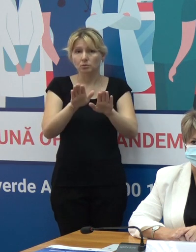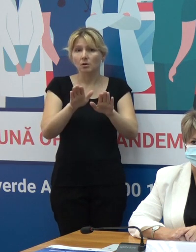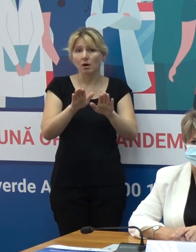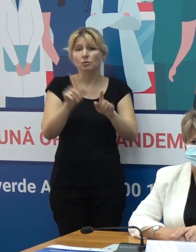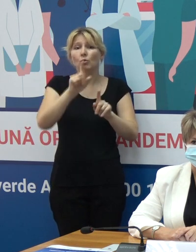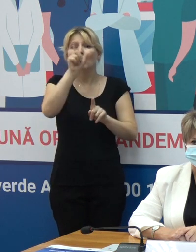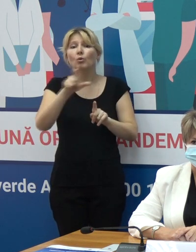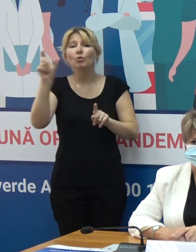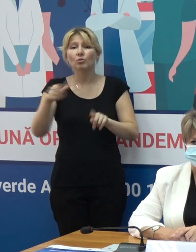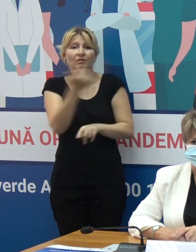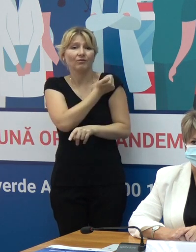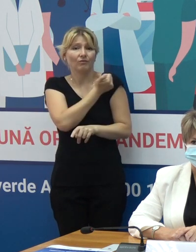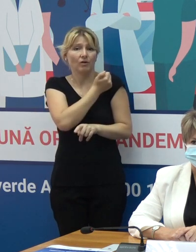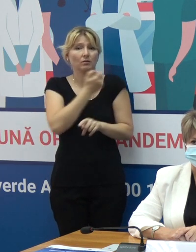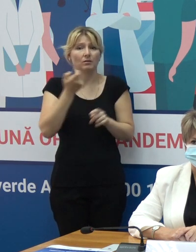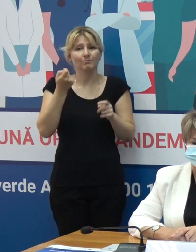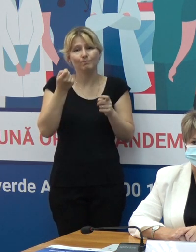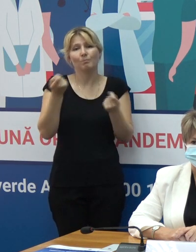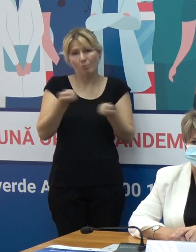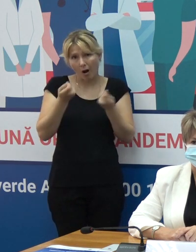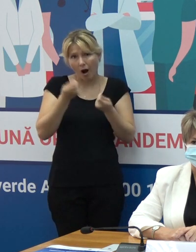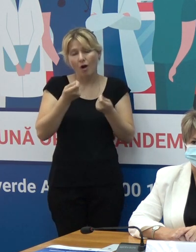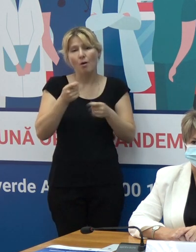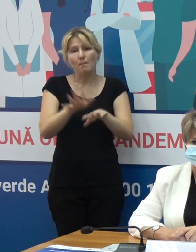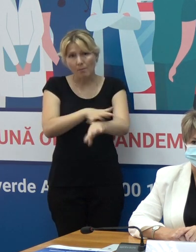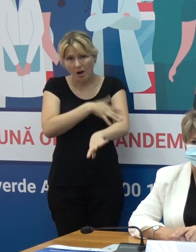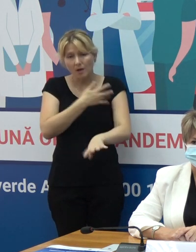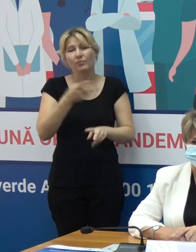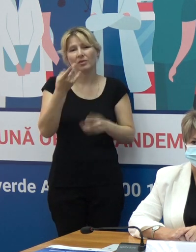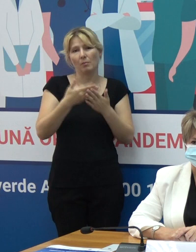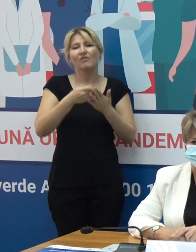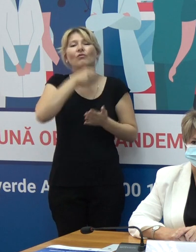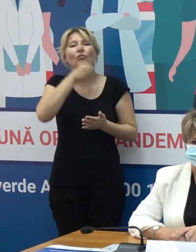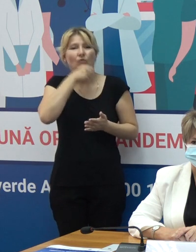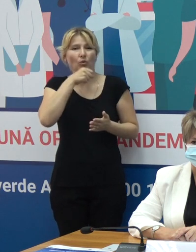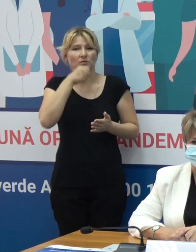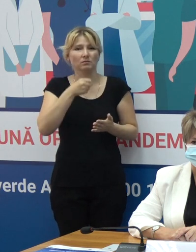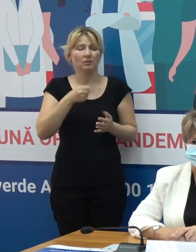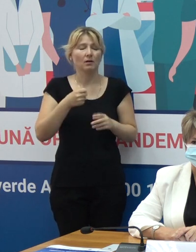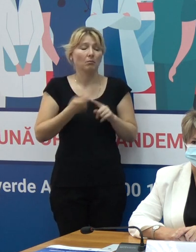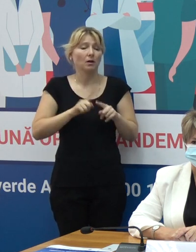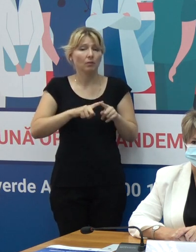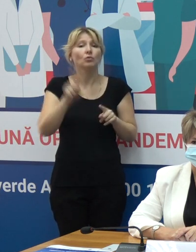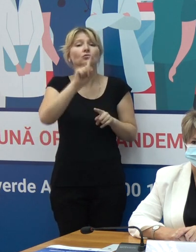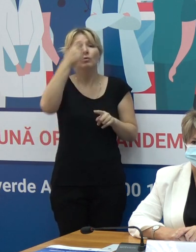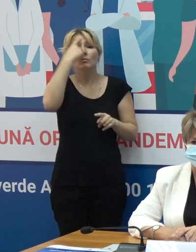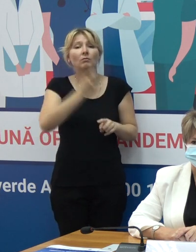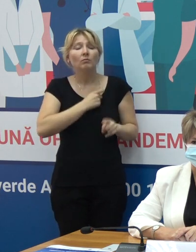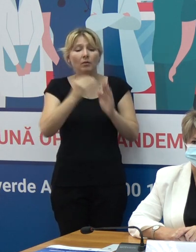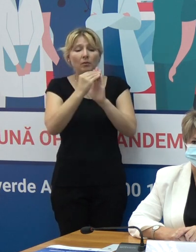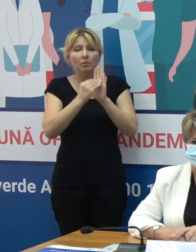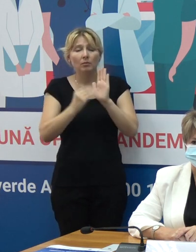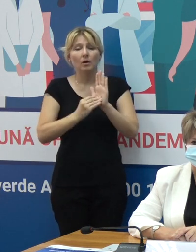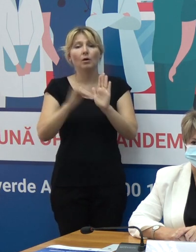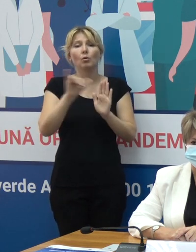redusă. Și mă refer aici la grupile de vârstă, cei ce ne spun datele